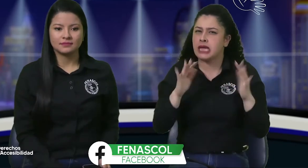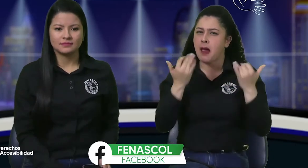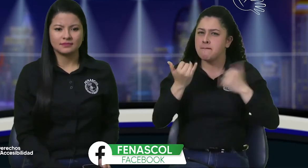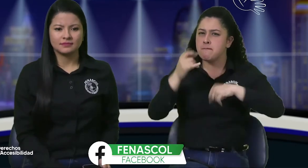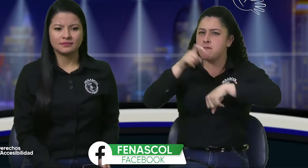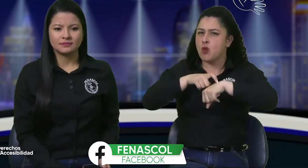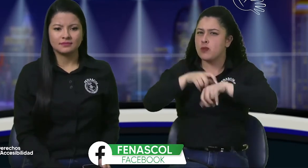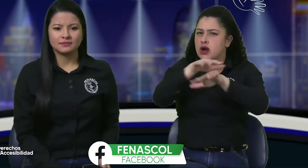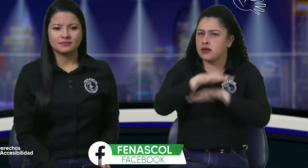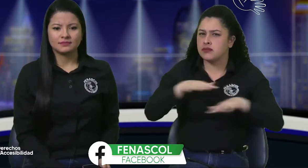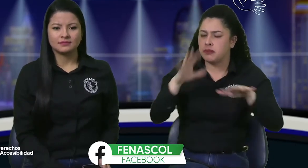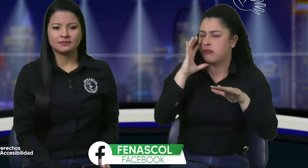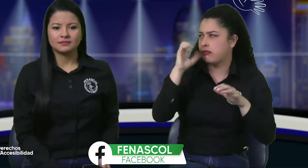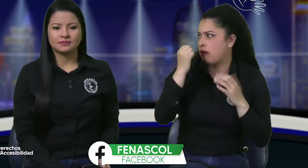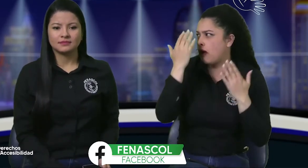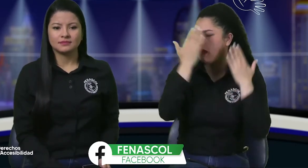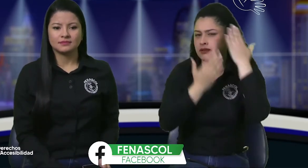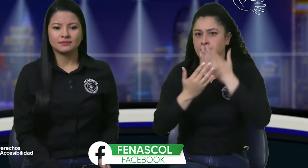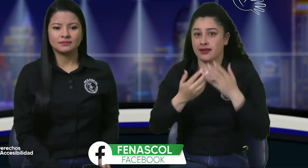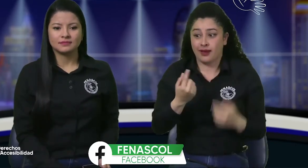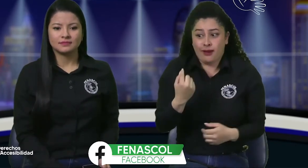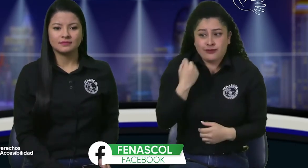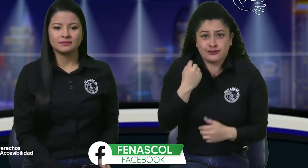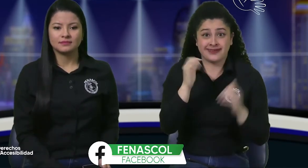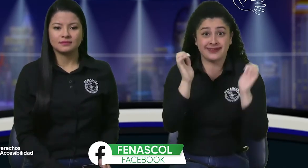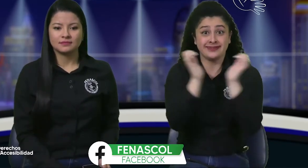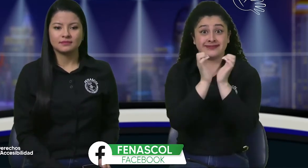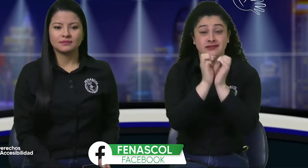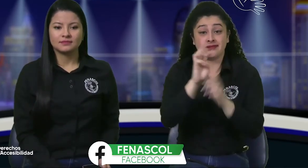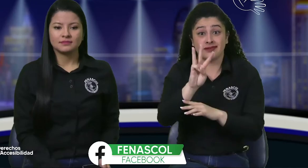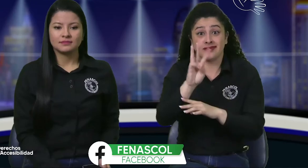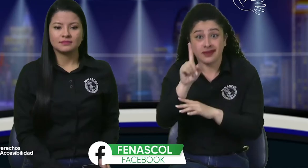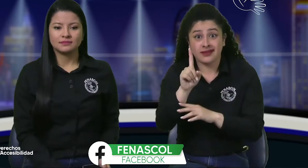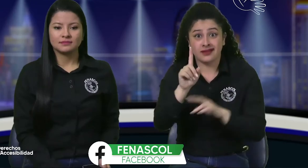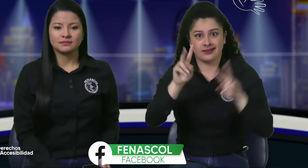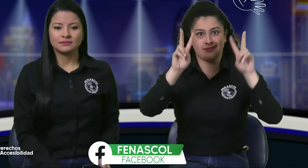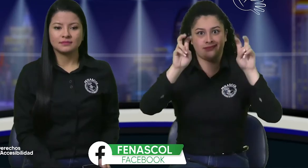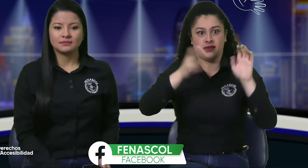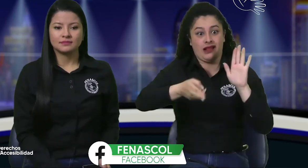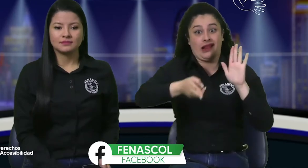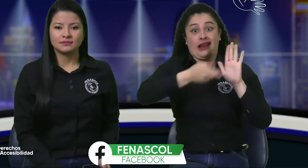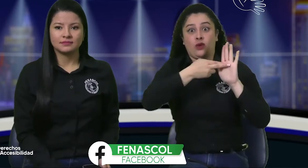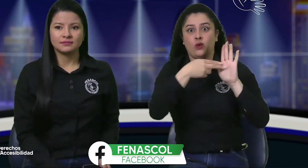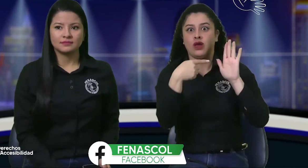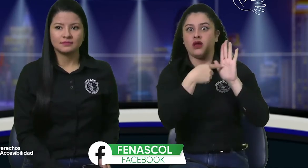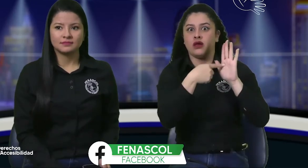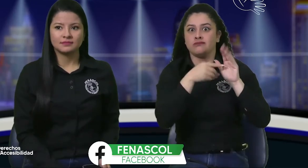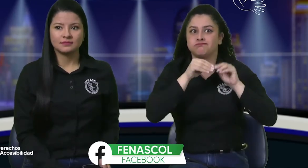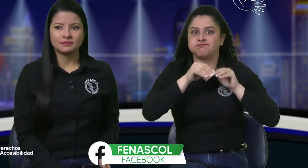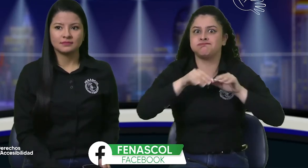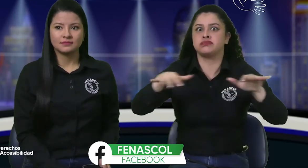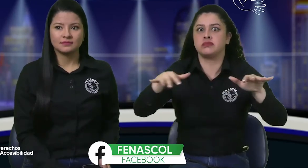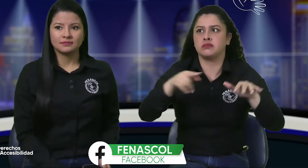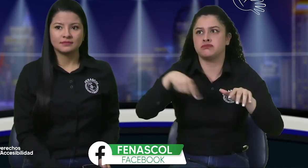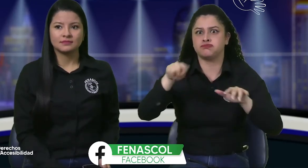dice, es un poco diferente, analizan que el 31 de mayo pues salió la resolución